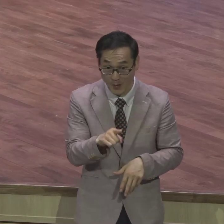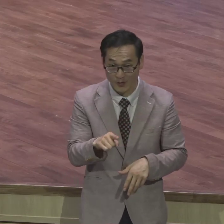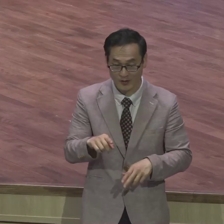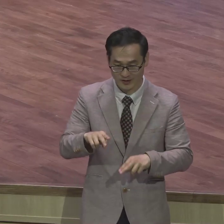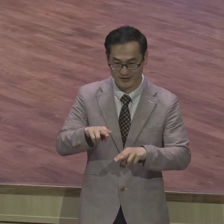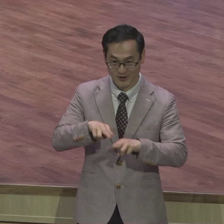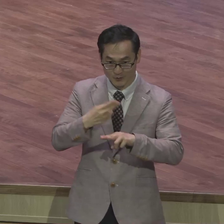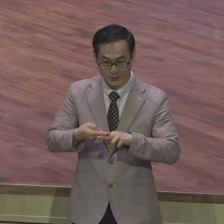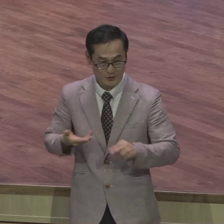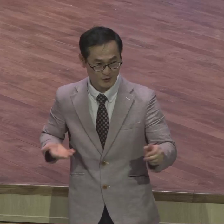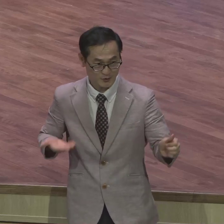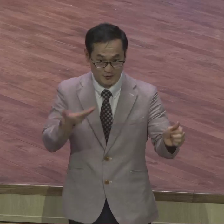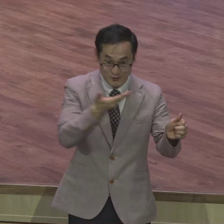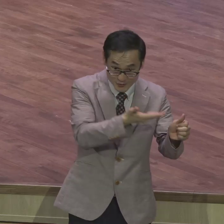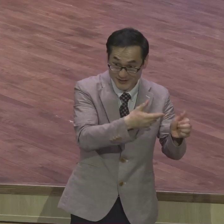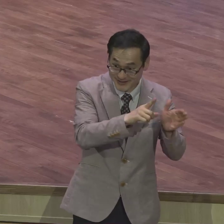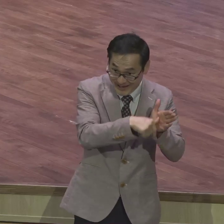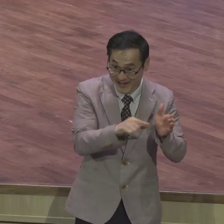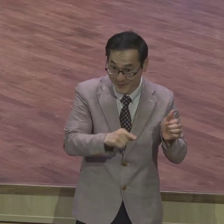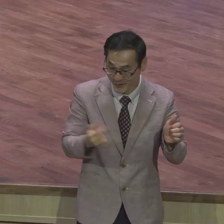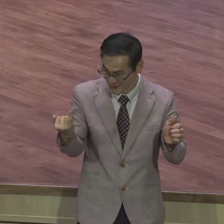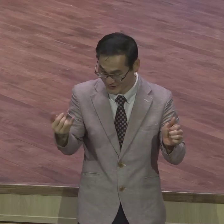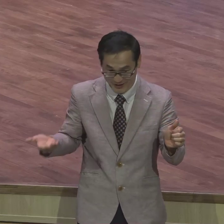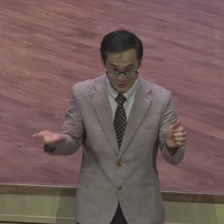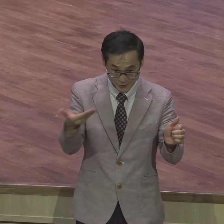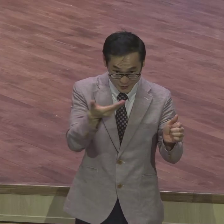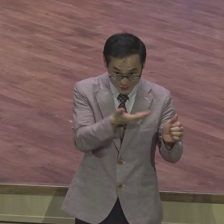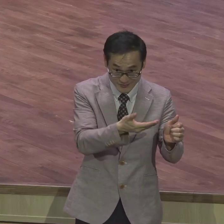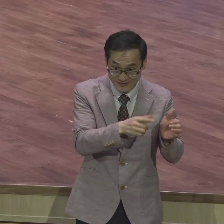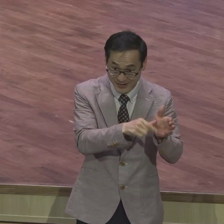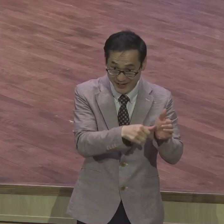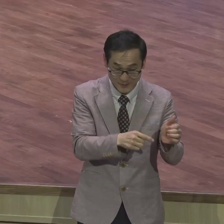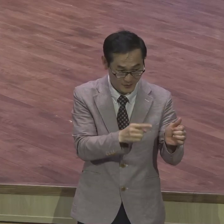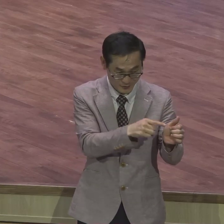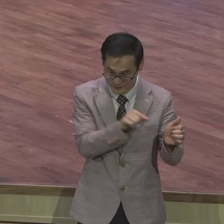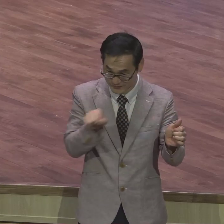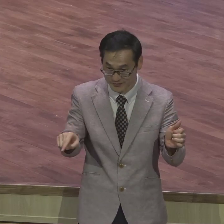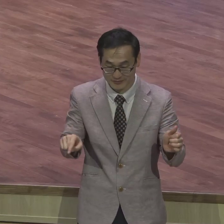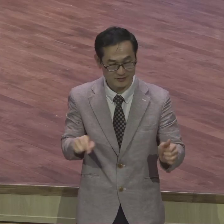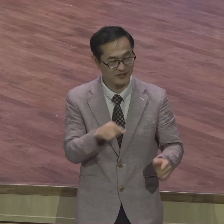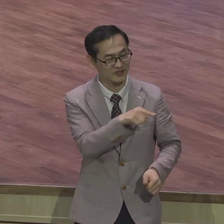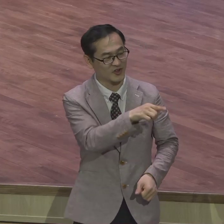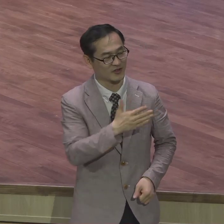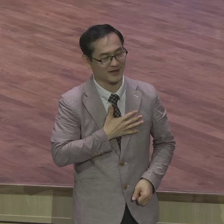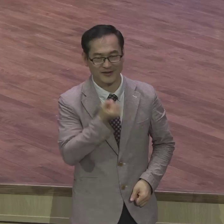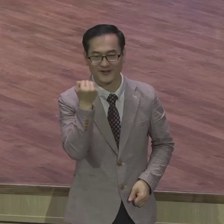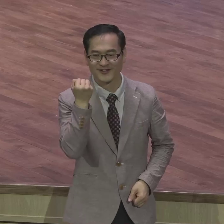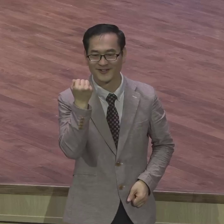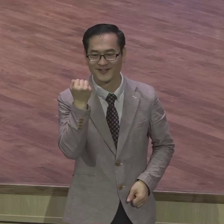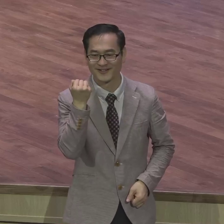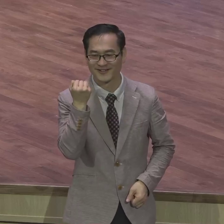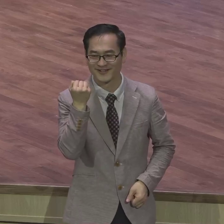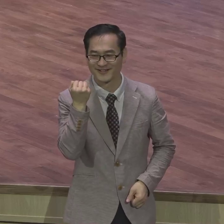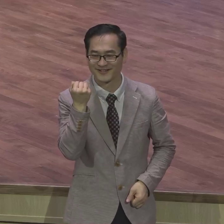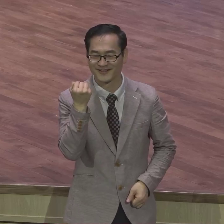주는 여성들이나 그렇게 잘 생각하고 줘야 돼요